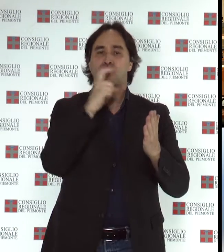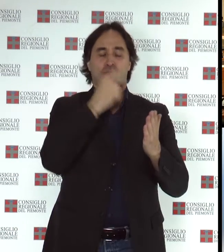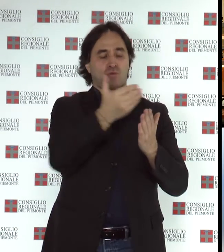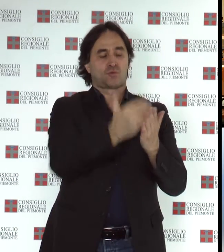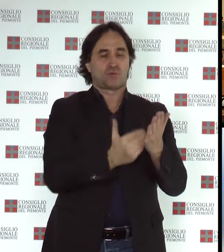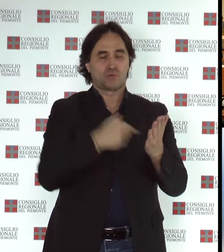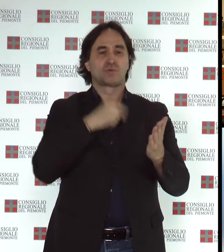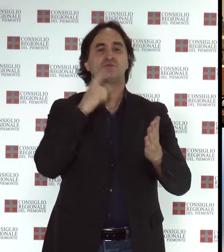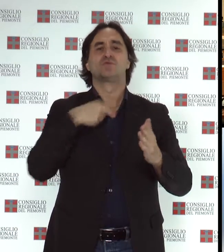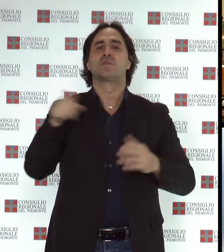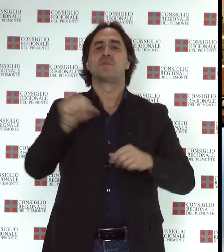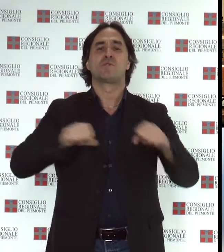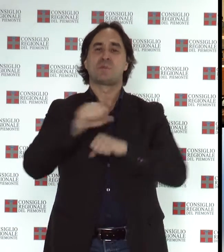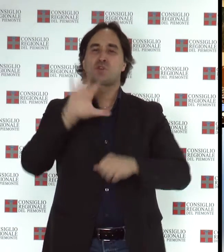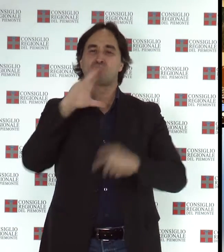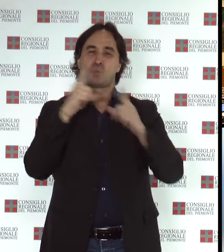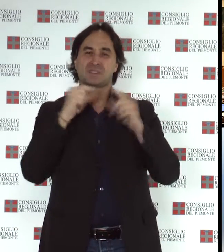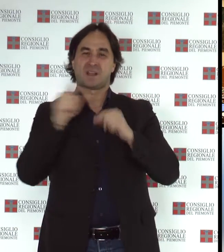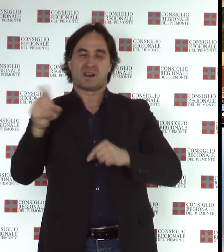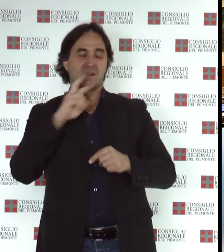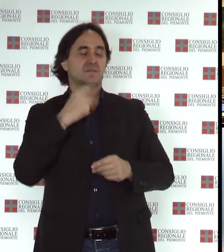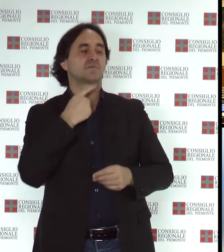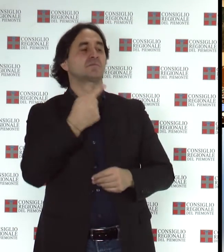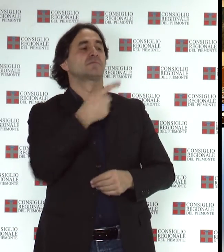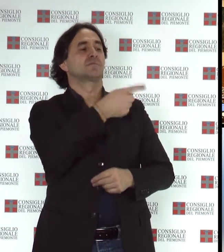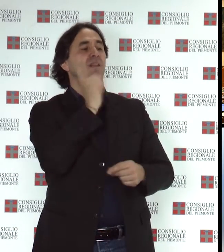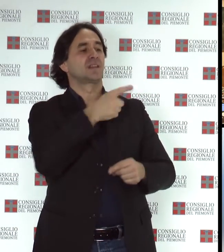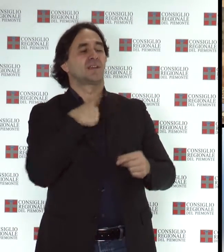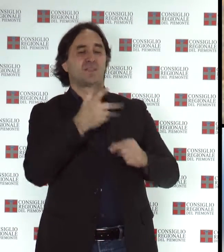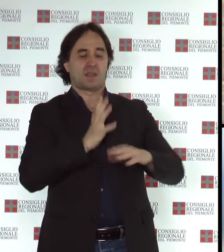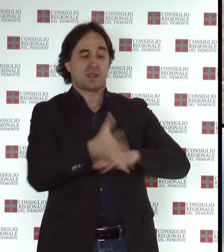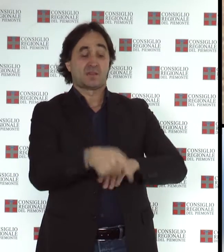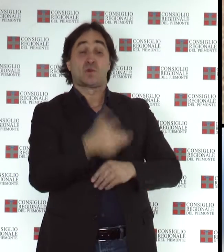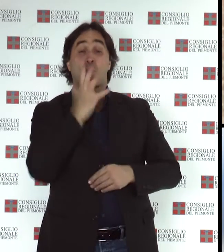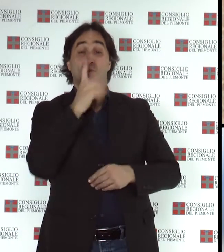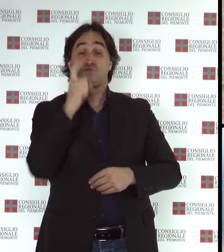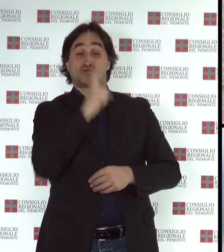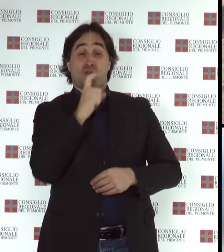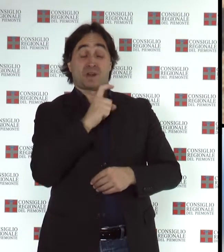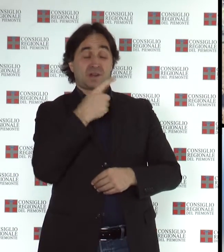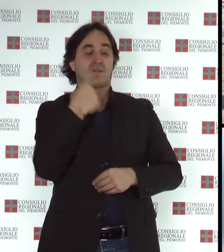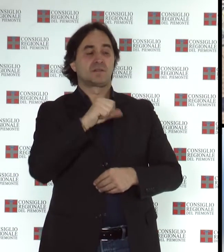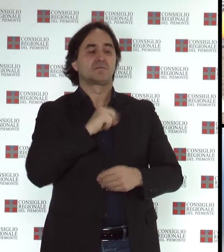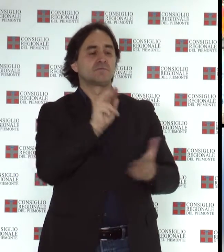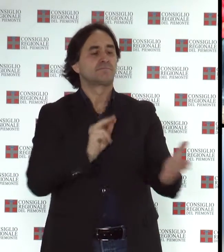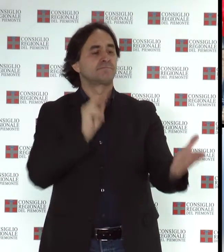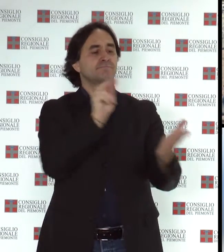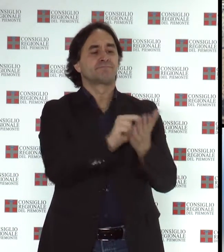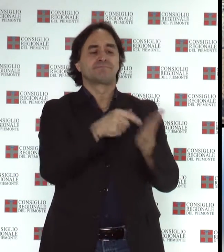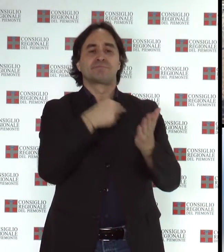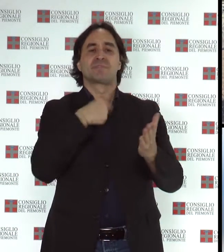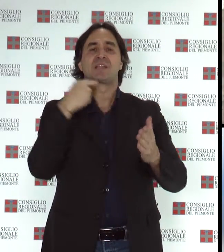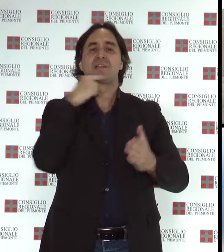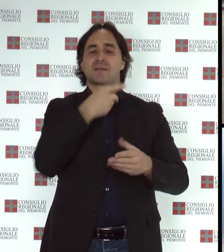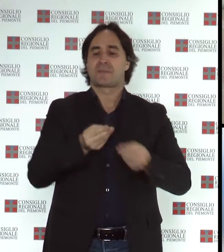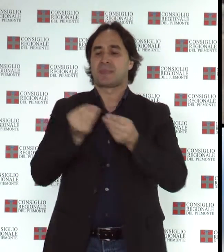movimento 5 stelle che impegna la giunta regionale a pubblicare entro 15 giorni l'avviso pubblico per la designazione del garante per